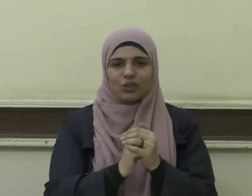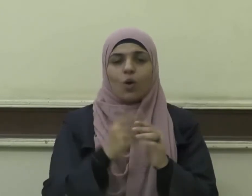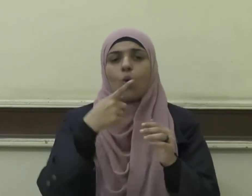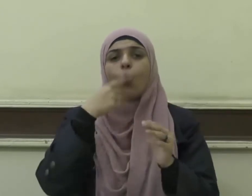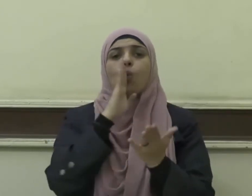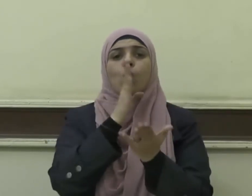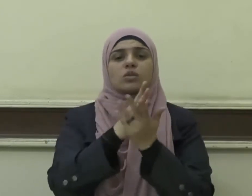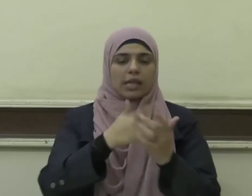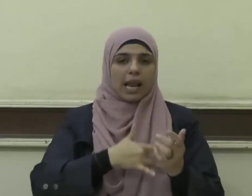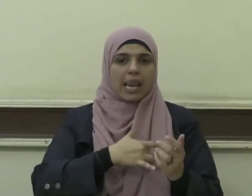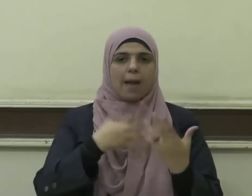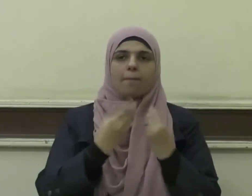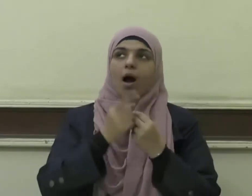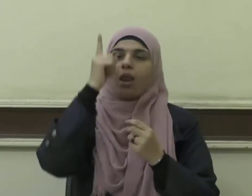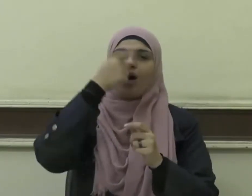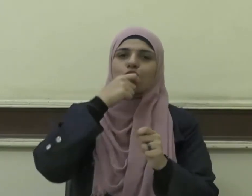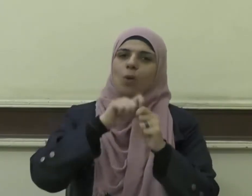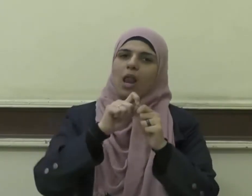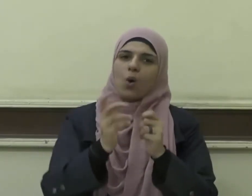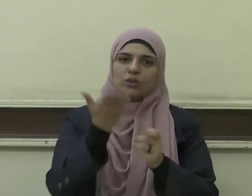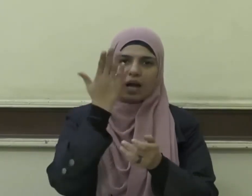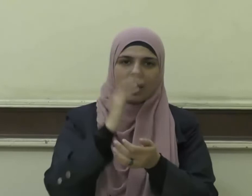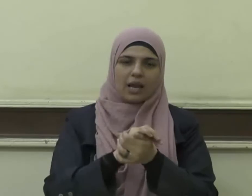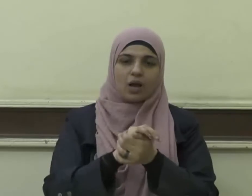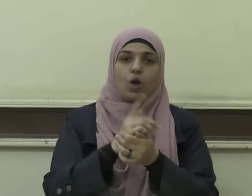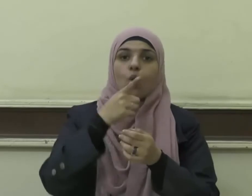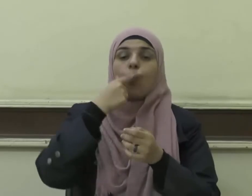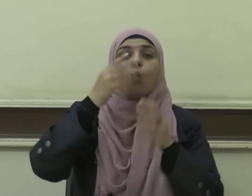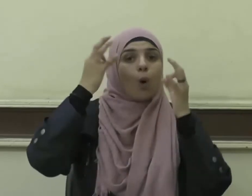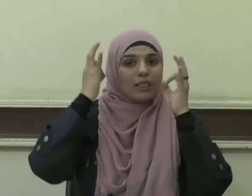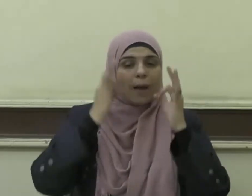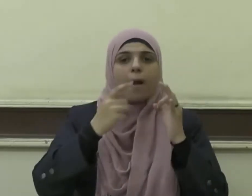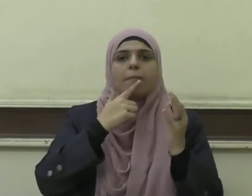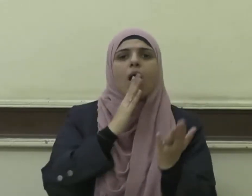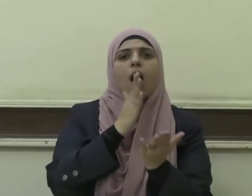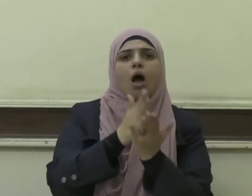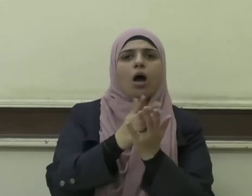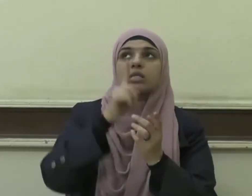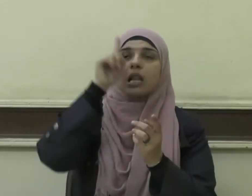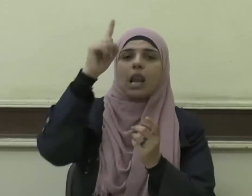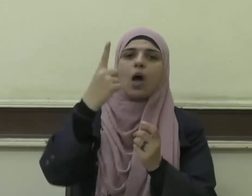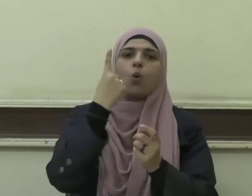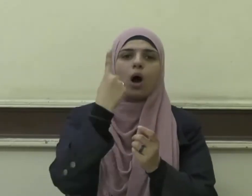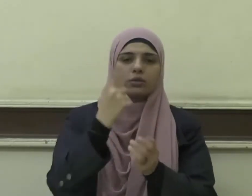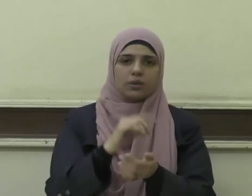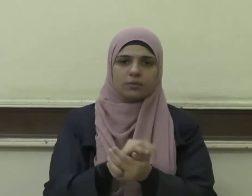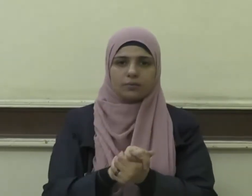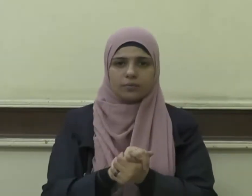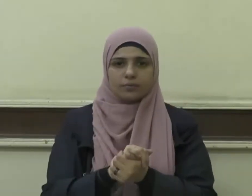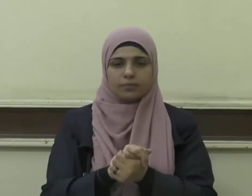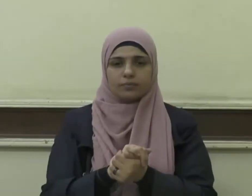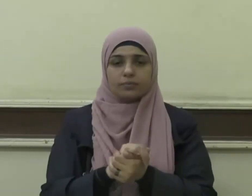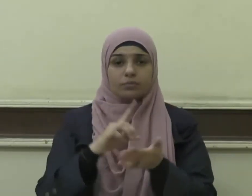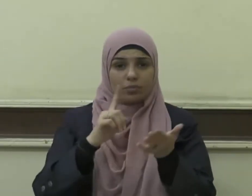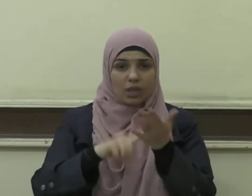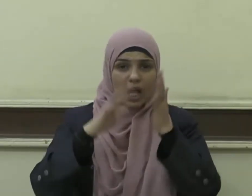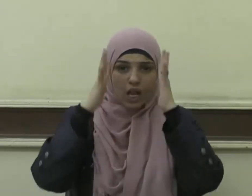النية مع الله عز وجل وتمام الإخلاص له وحده إن علماء الأمة